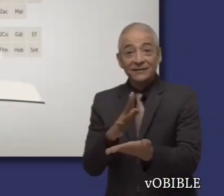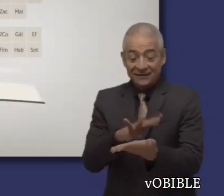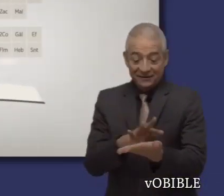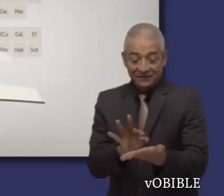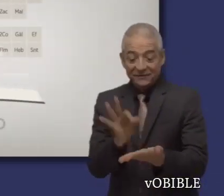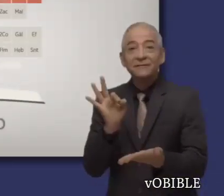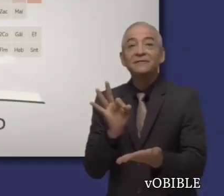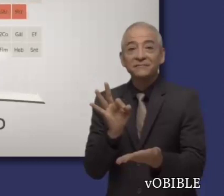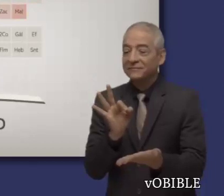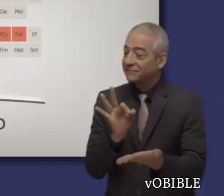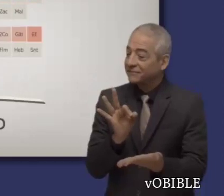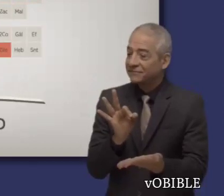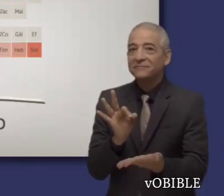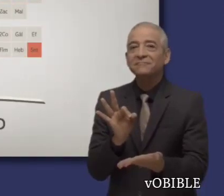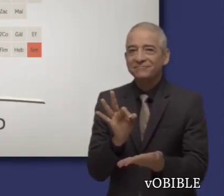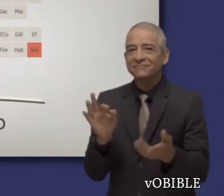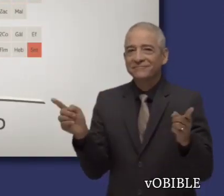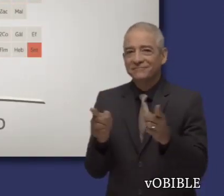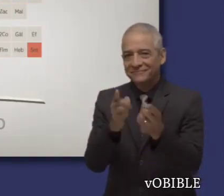Información sobre la carta de Santiago